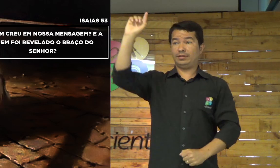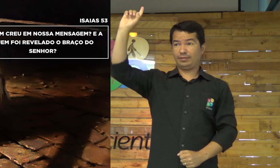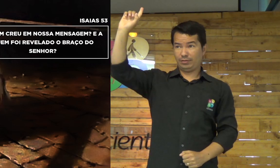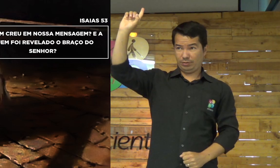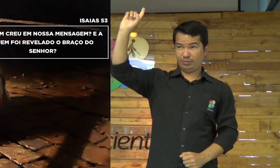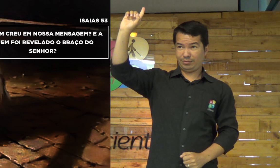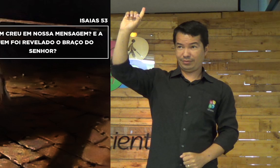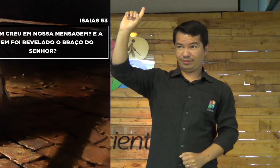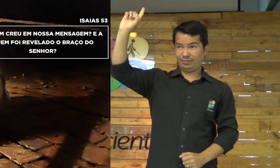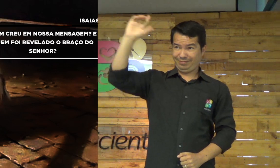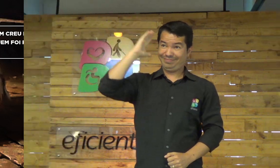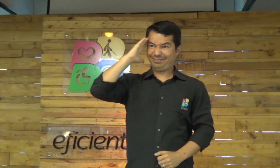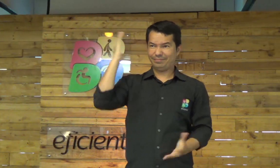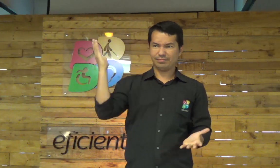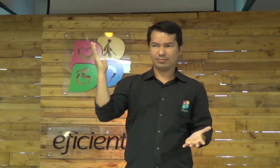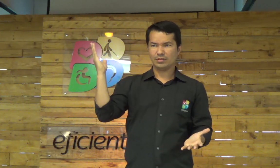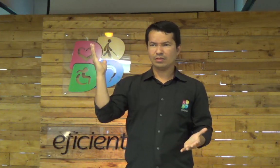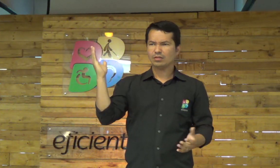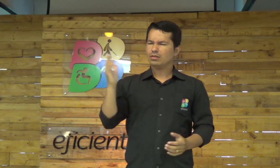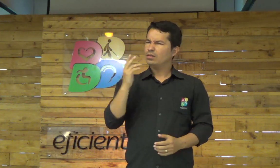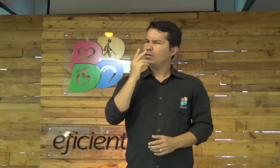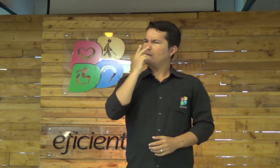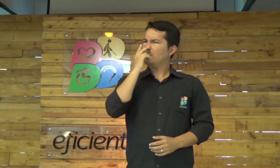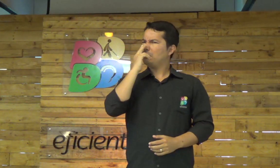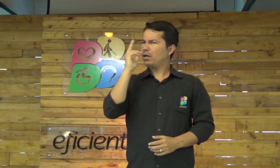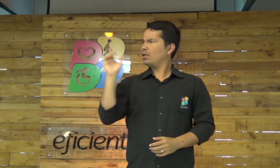Então, como que algumas pessoas sentem o poder de Deus?